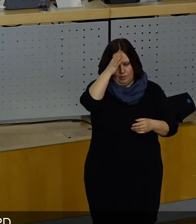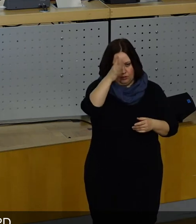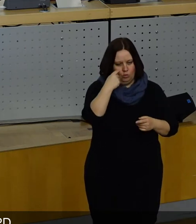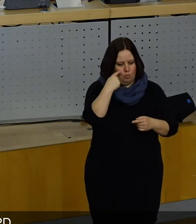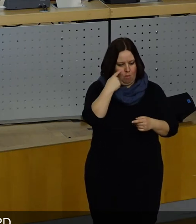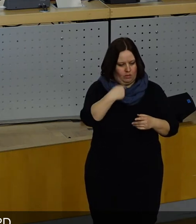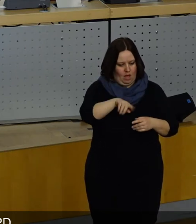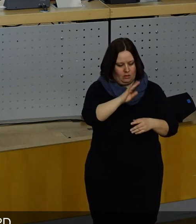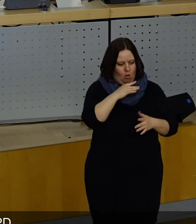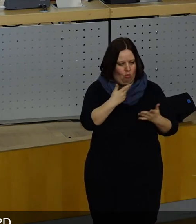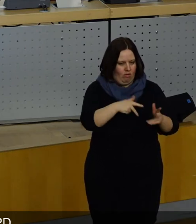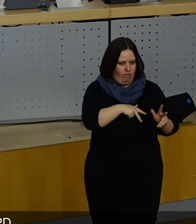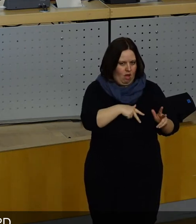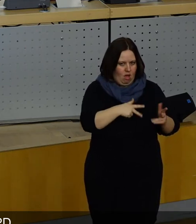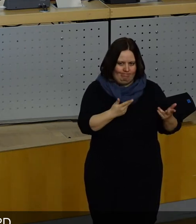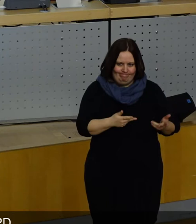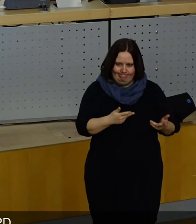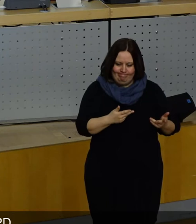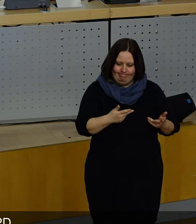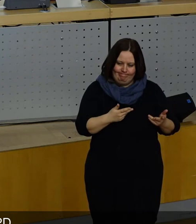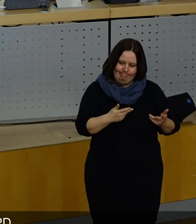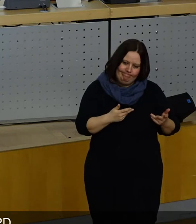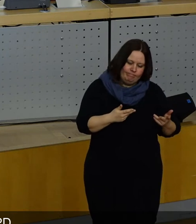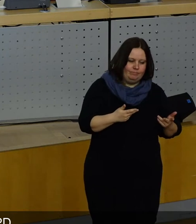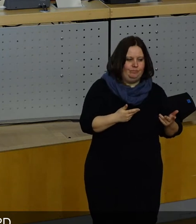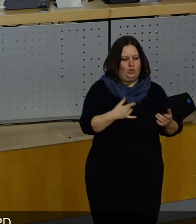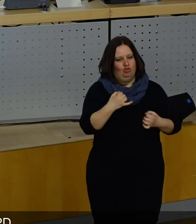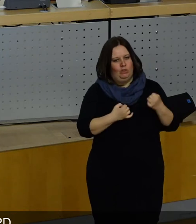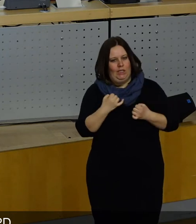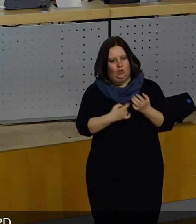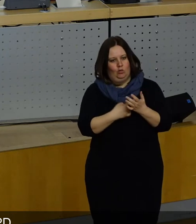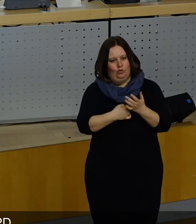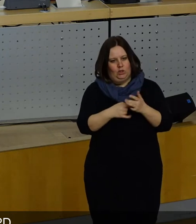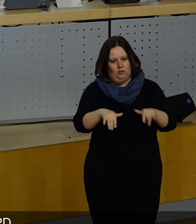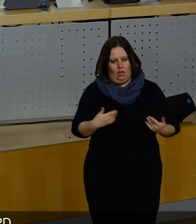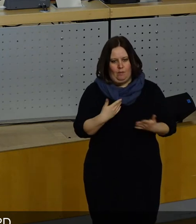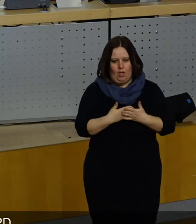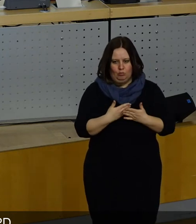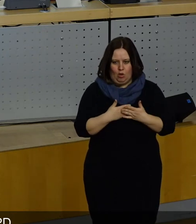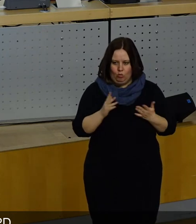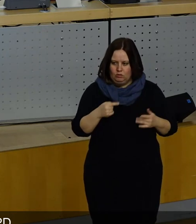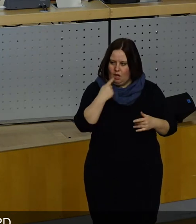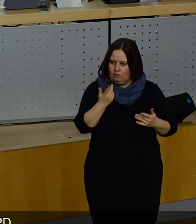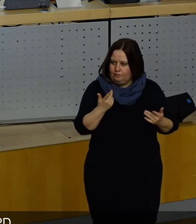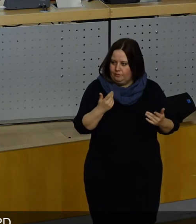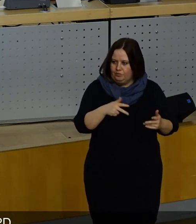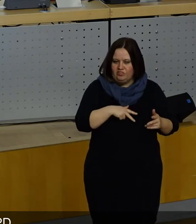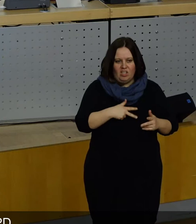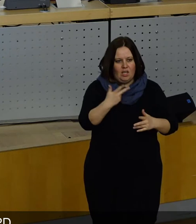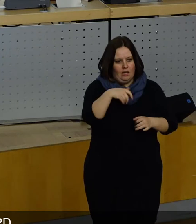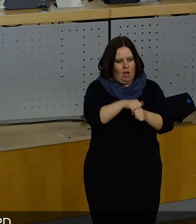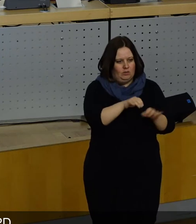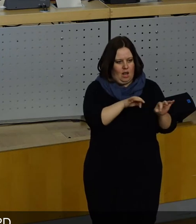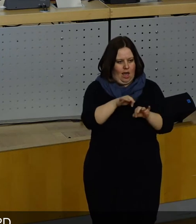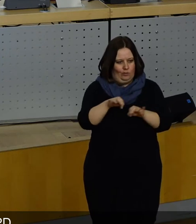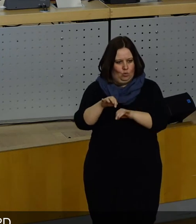momentan an vielerlei Hinsicht vor schwierigen Herausforderungen steht, schon alleine daran, dass dort auch drei Amtsleitungen